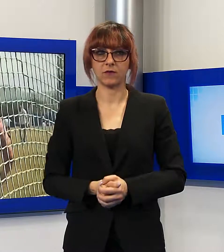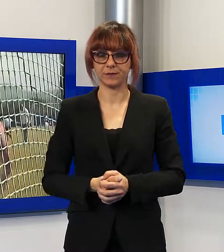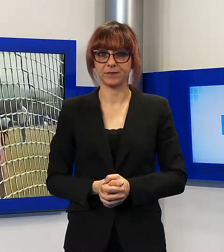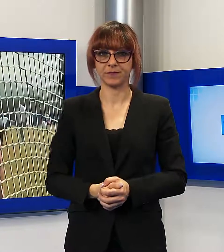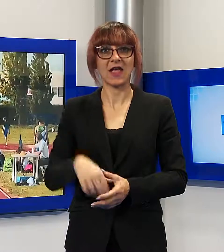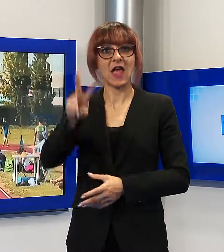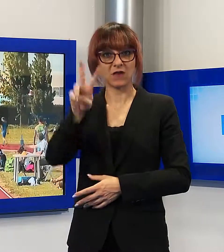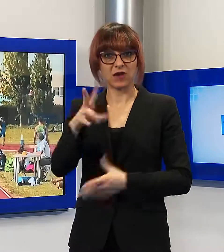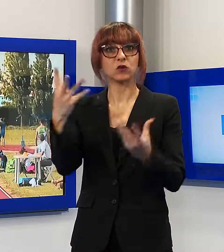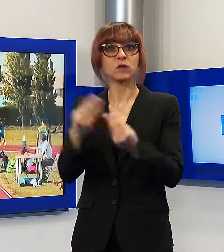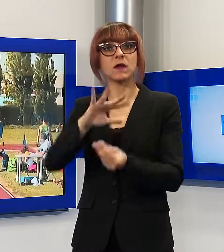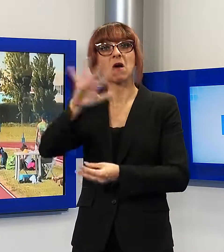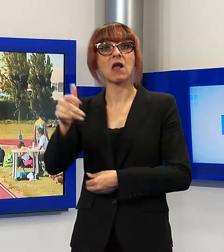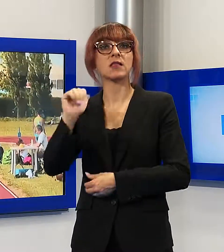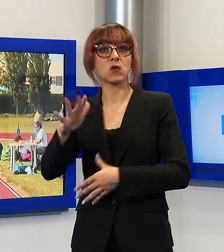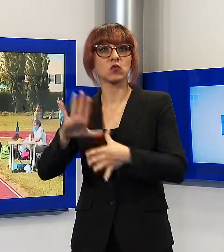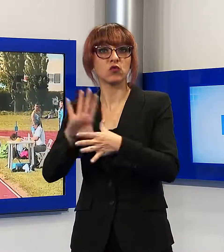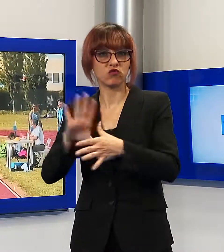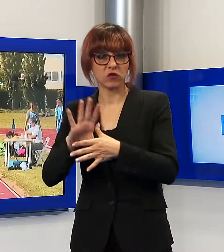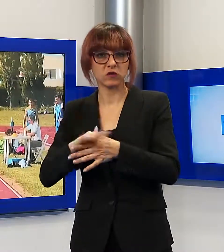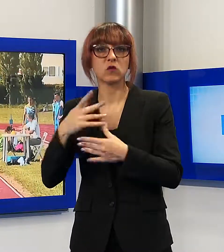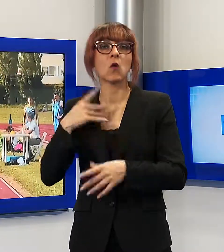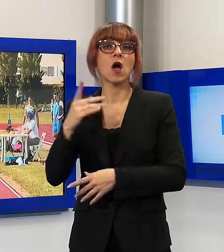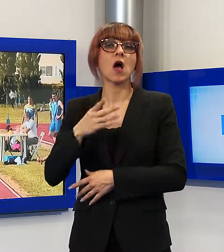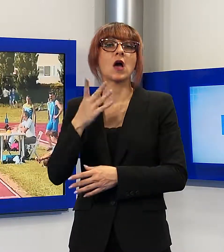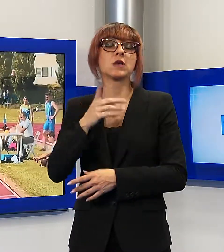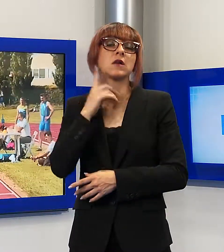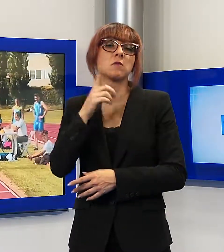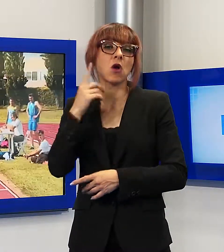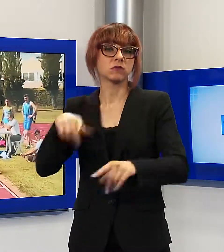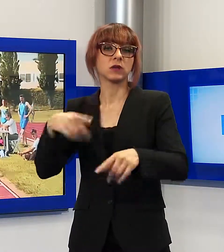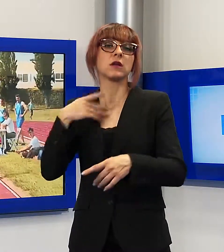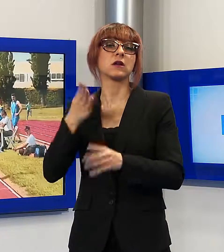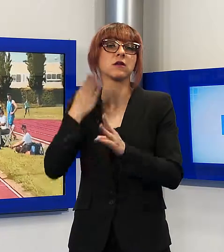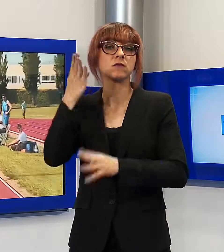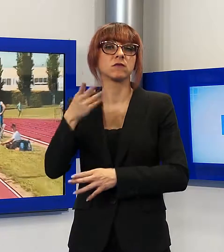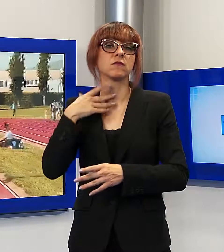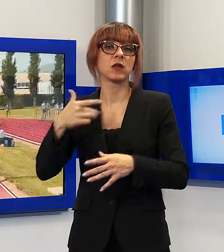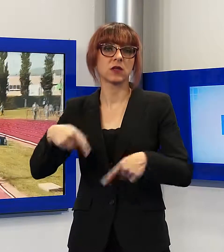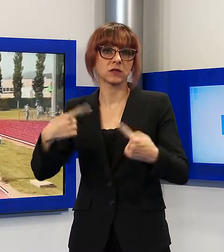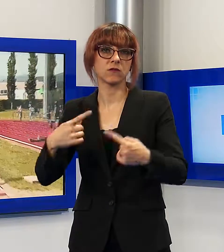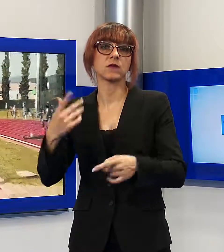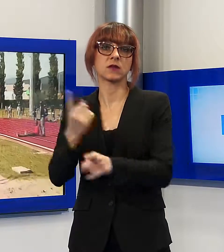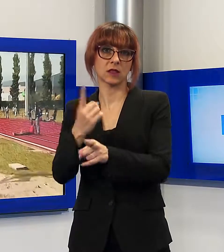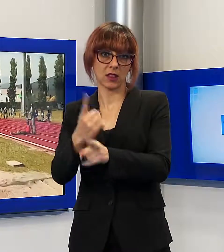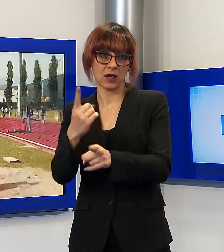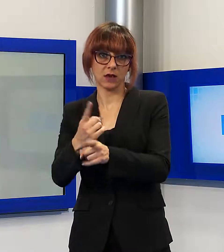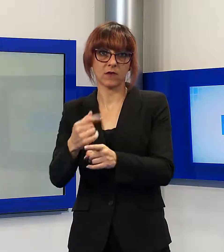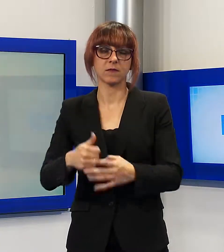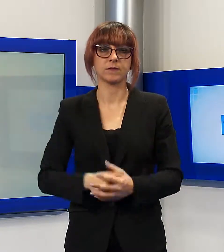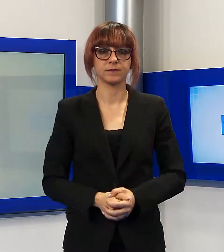Benevento al suo posto il Cus Palermo, Lucca punta la salvezza, in forte dubbio però il triplista Jan Lucciano.